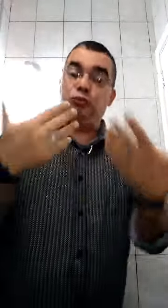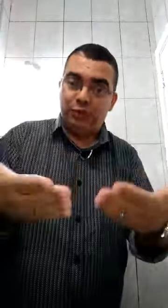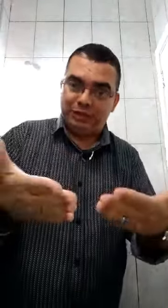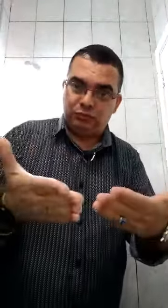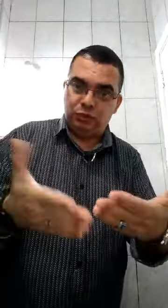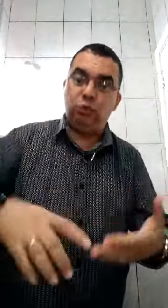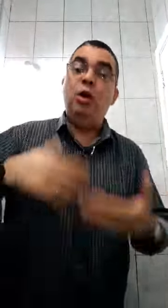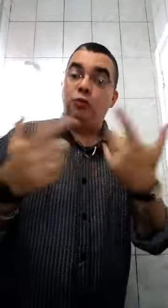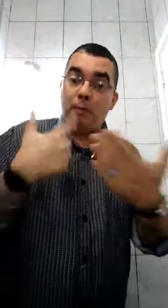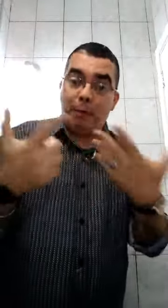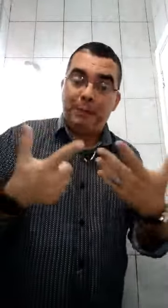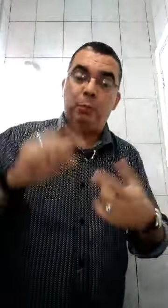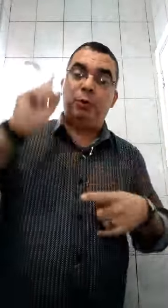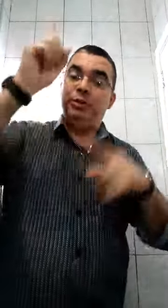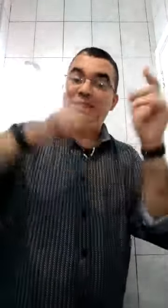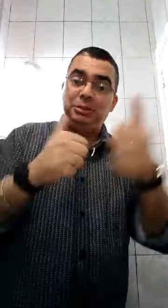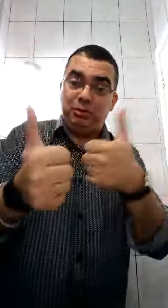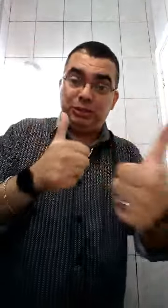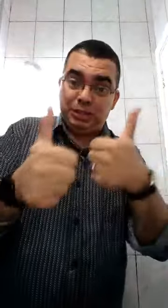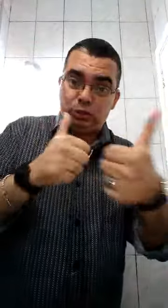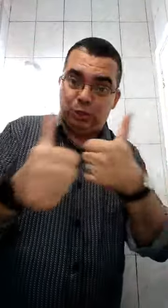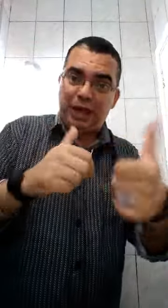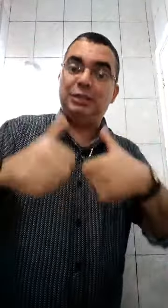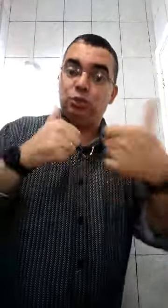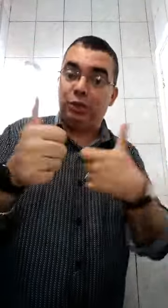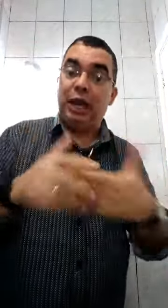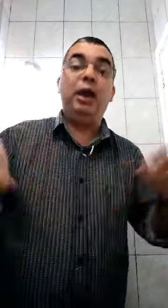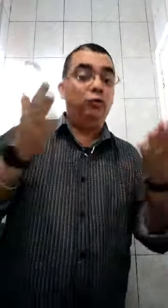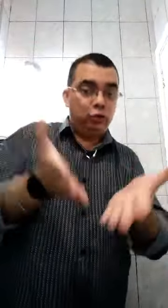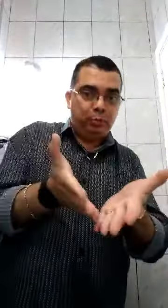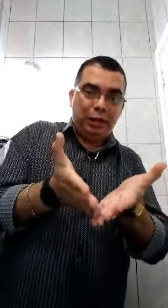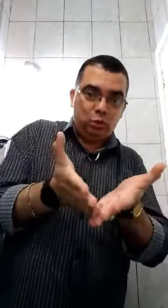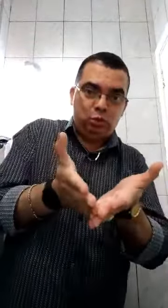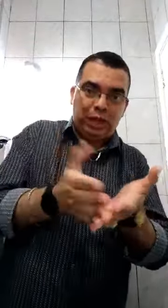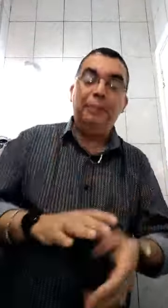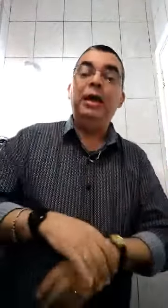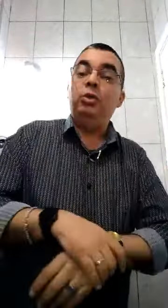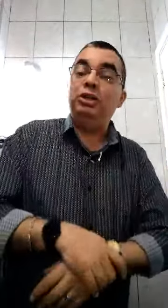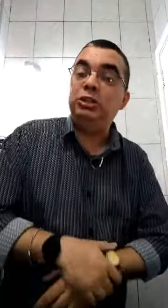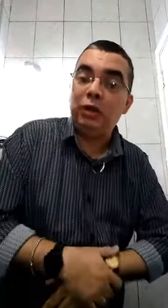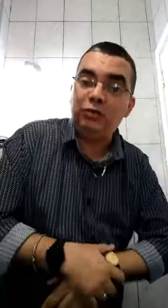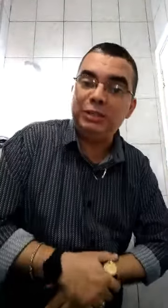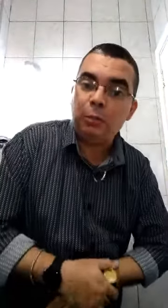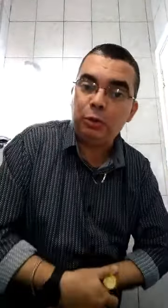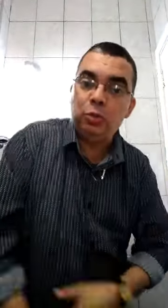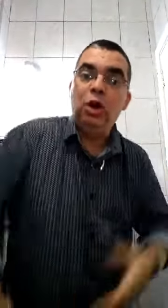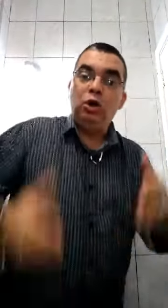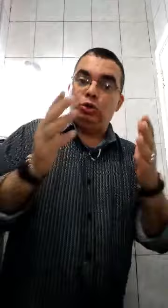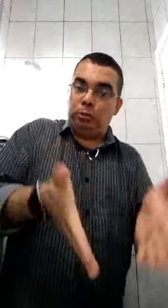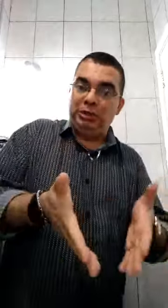divulgue esse vídeo. Vamos papear um pouquinho ali em cima, você dê o seu like, seu joinha. É um vídeo para adulto, tá? Então, gente vai conversar um pouquinho sobre